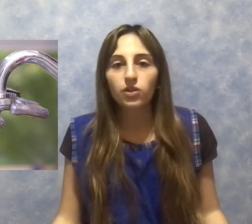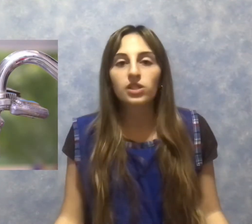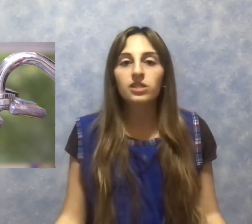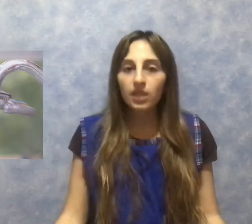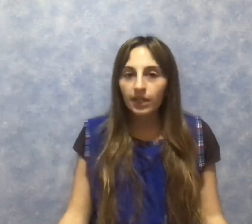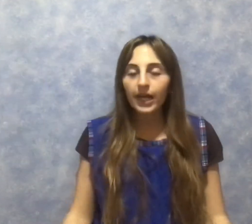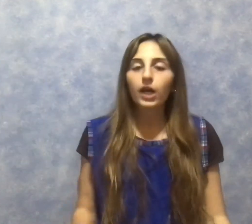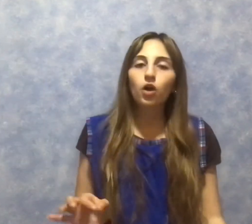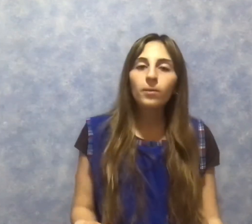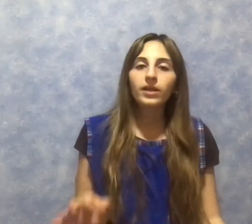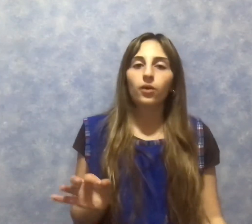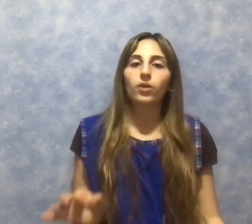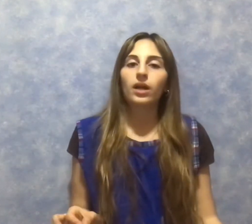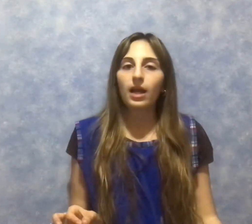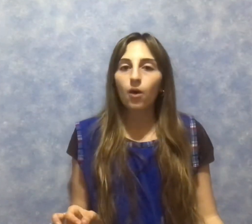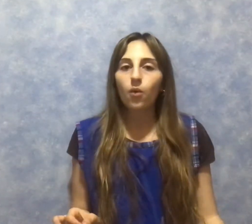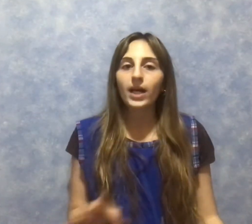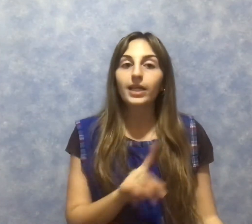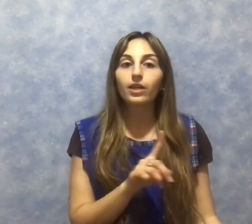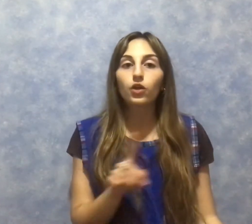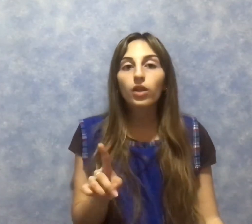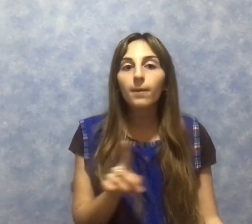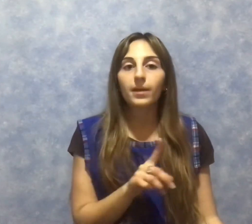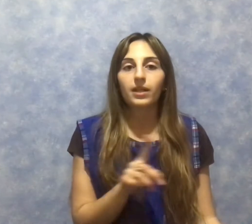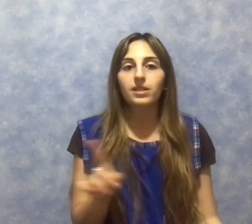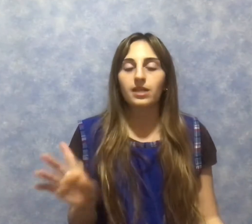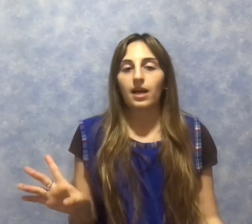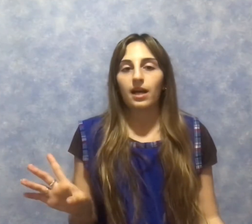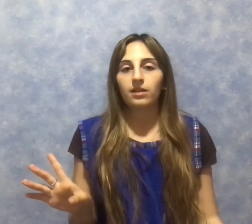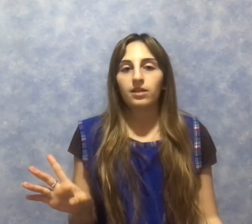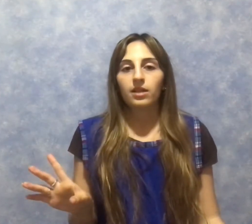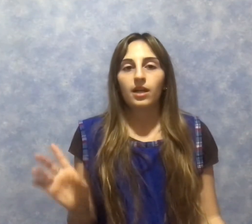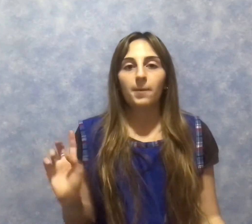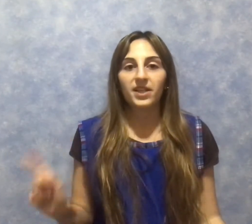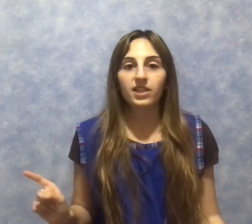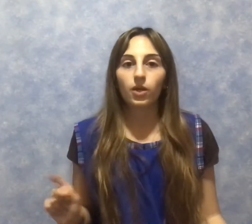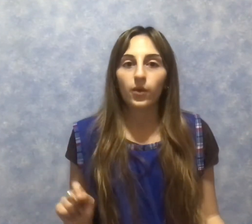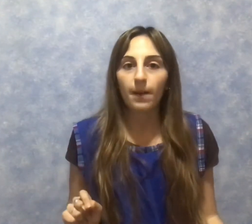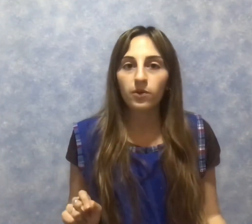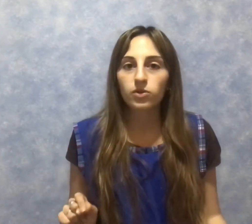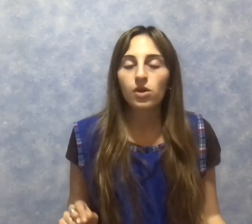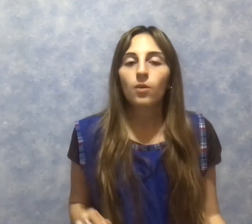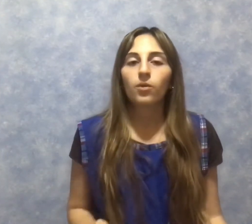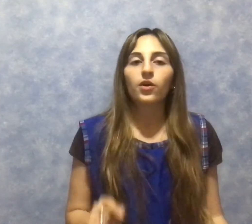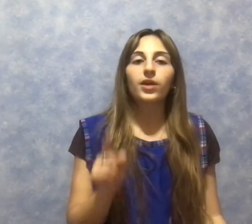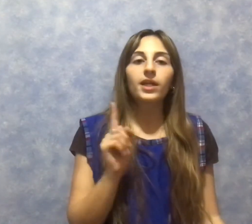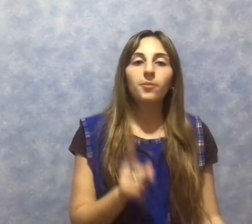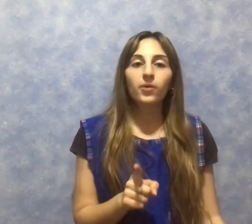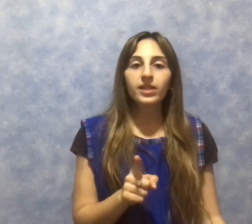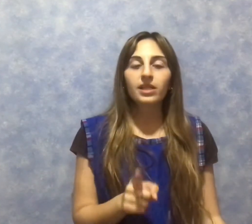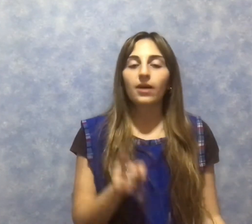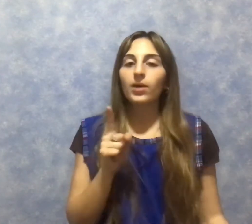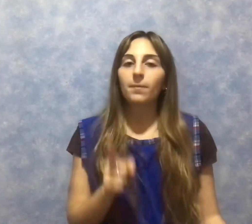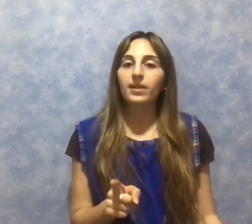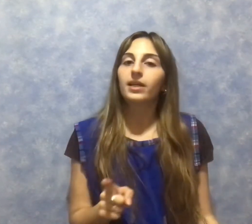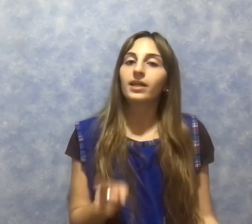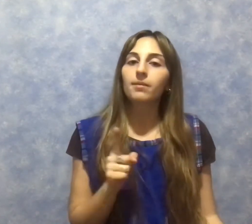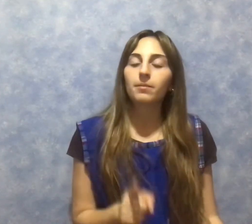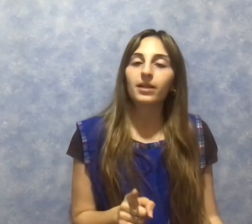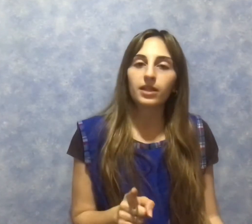enseñan a cómo hay que cuidar el agua y no desperdiciarla. ¿Les parece que lo veamos? Bueno, y después les voy a pedir que me manden